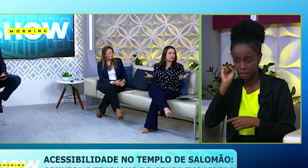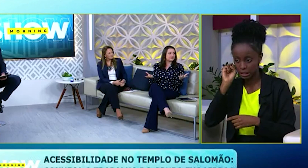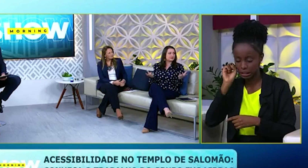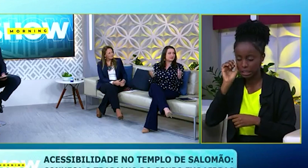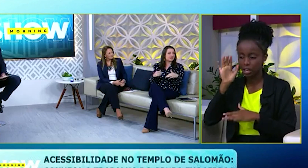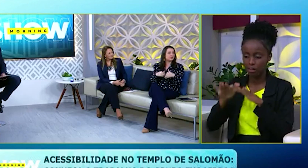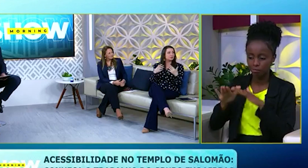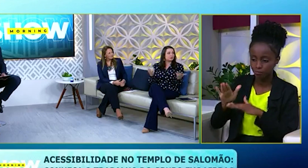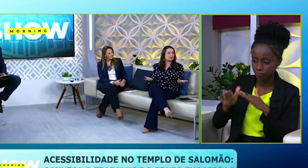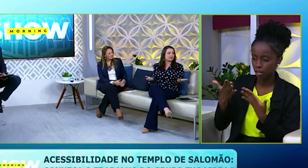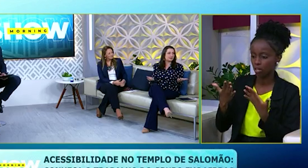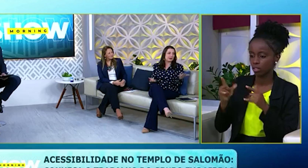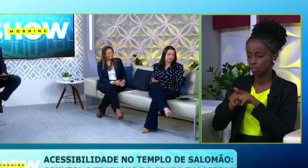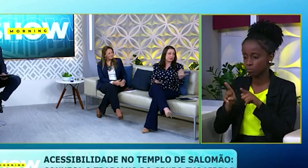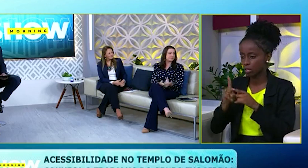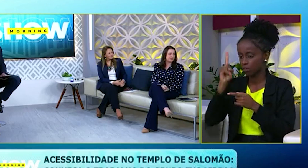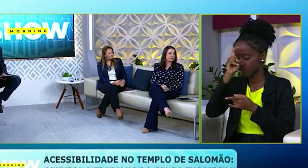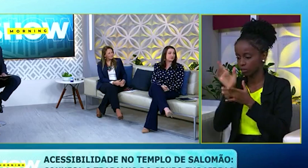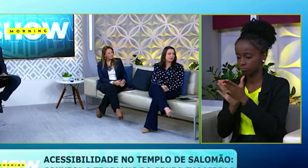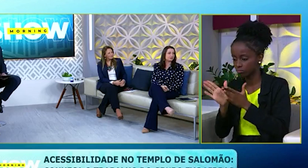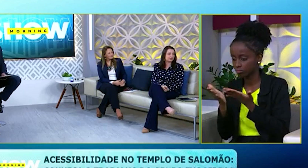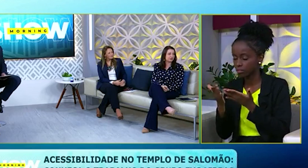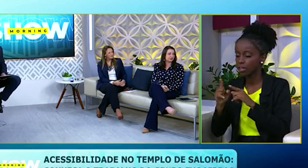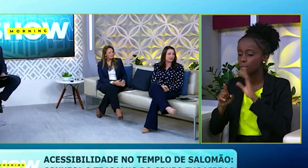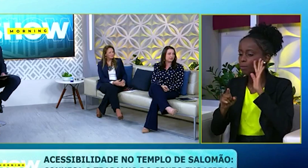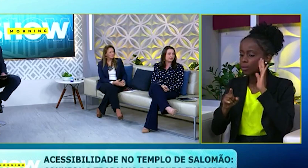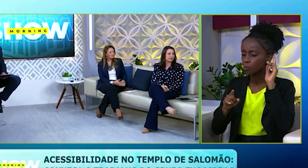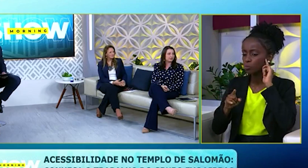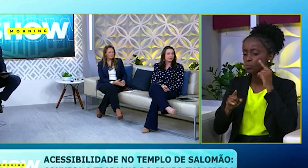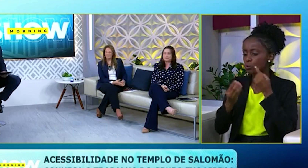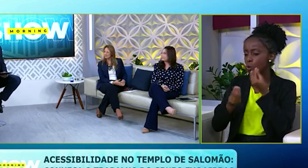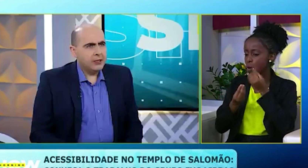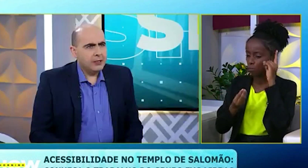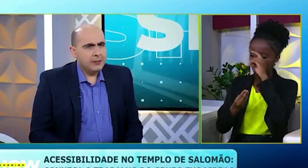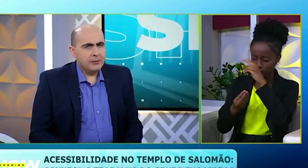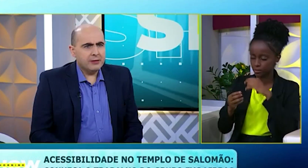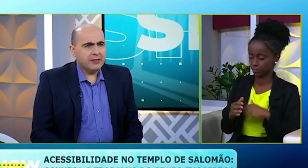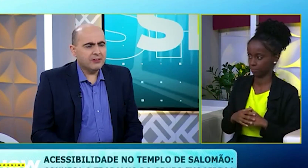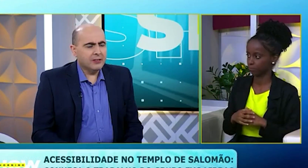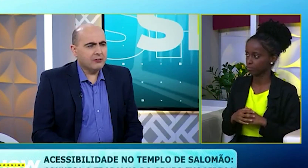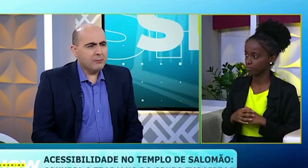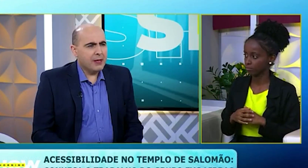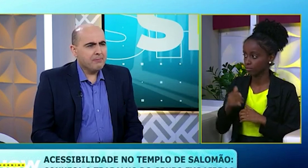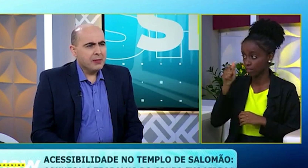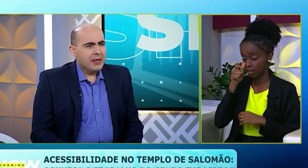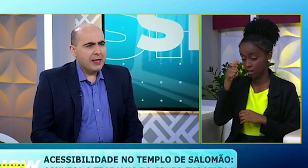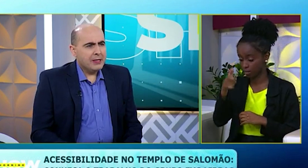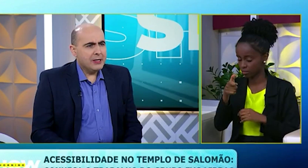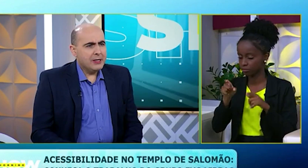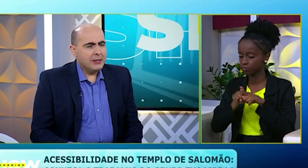normal muitas vezes. Nem todo mundo tem acesso a palavra. Imagine para eles a dificuldade que não é. E o interessante também